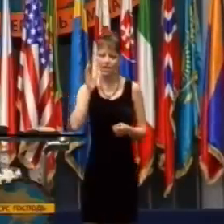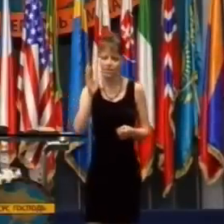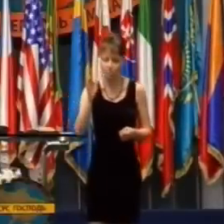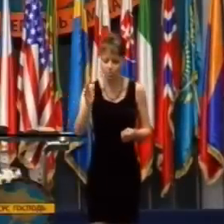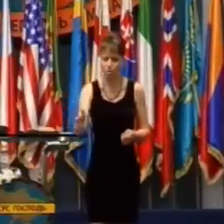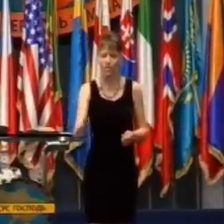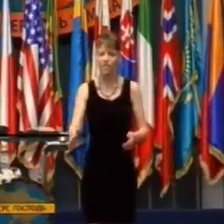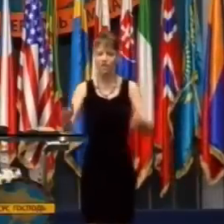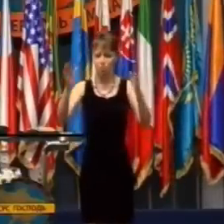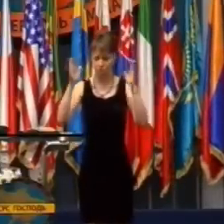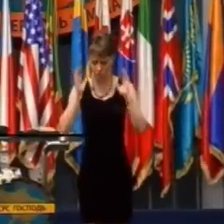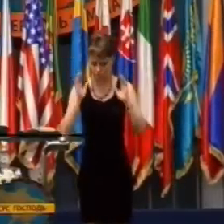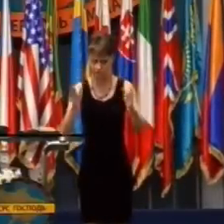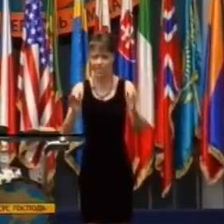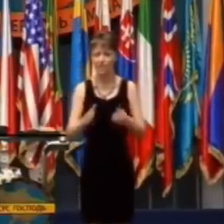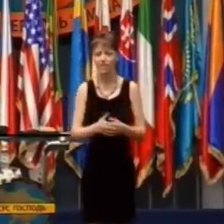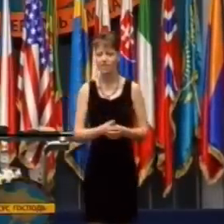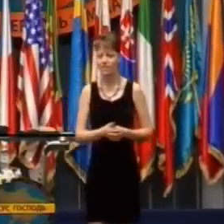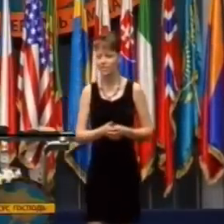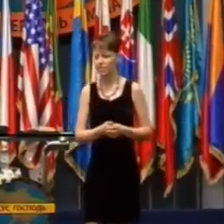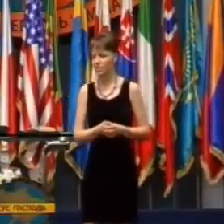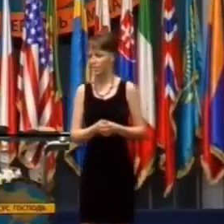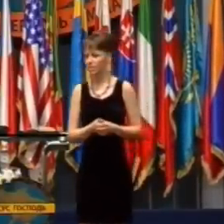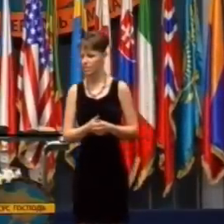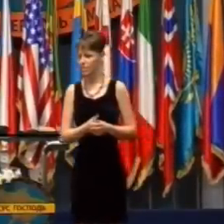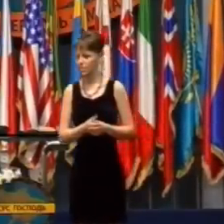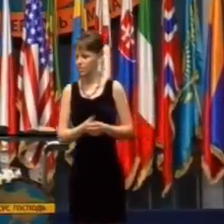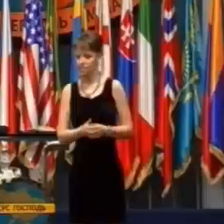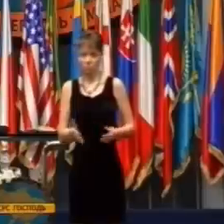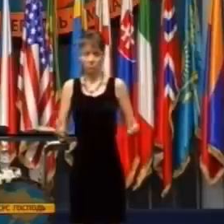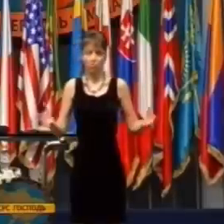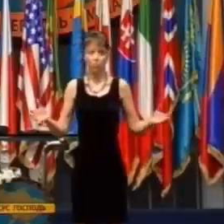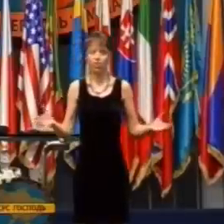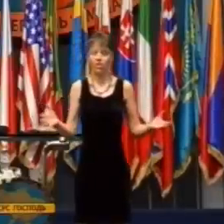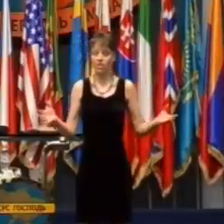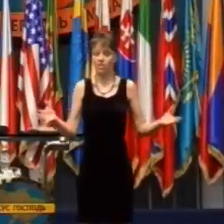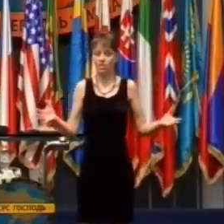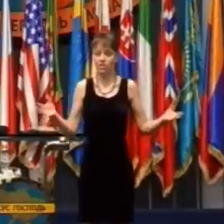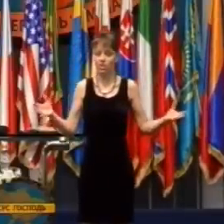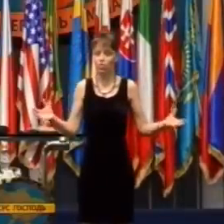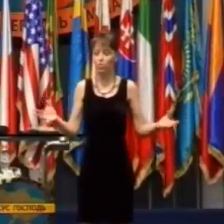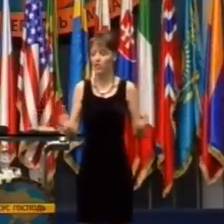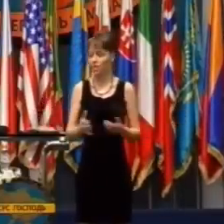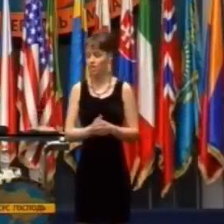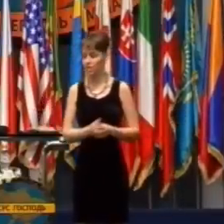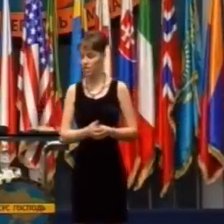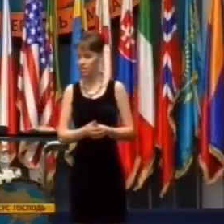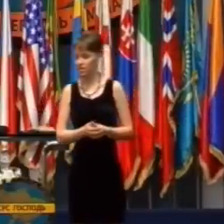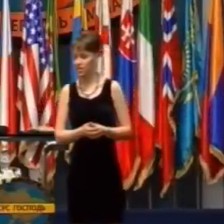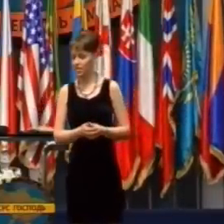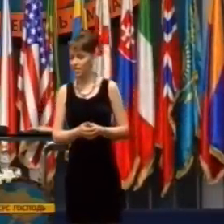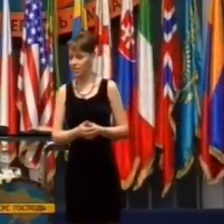ak by ste sa modlili za chorých a tí by sa uzdravili, tak by ste boli šokovaní.